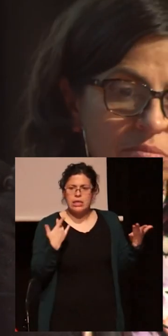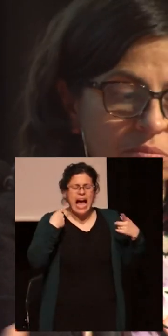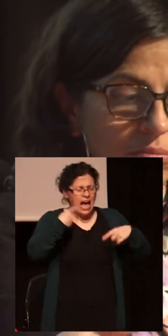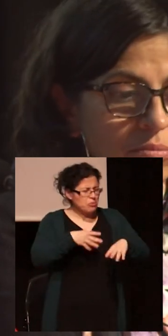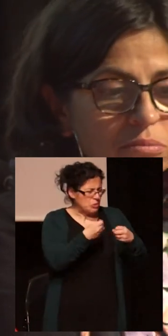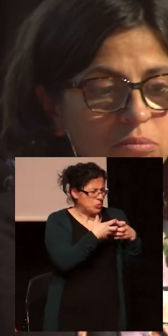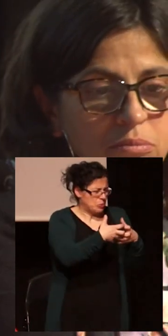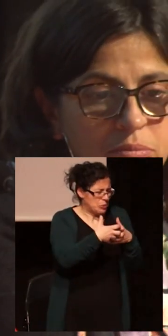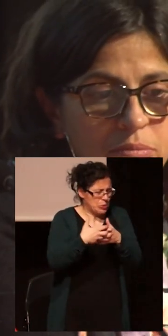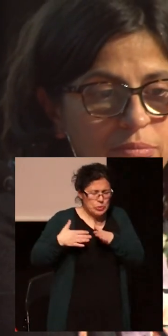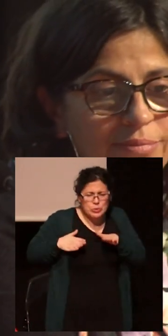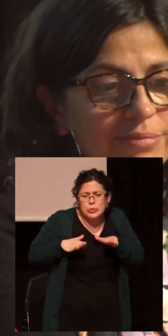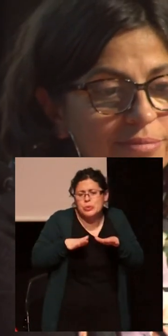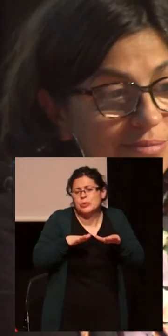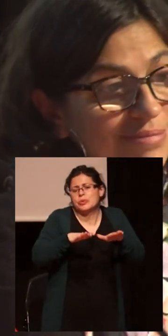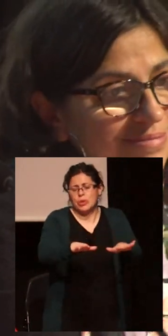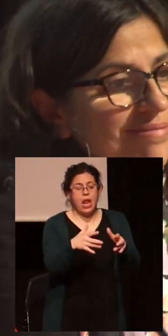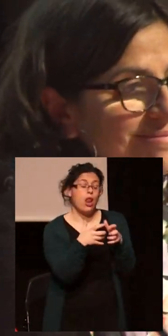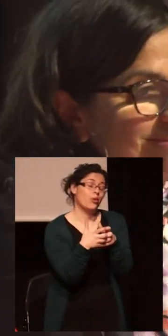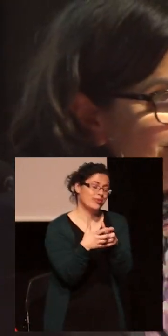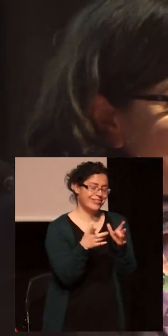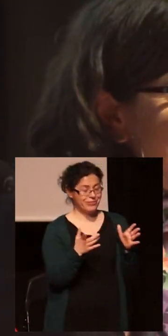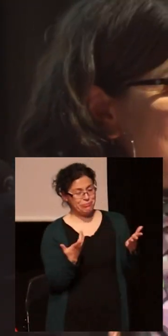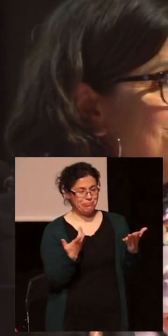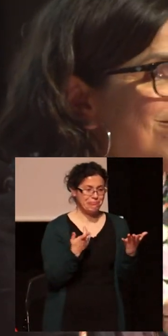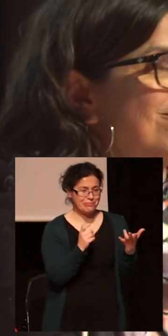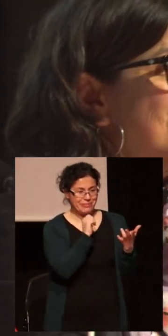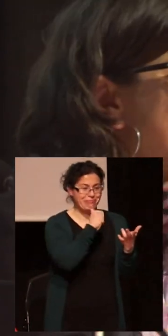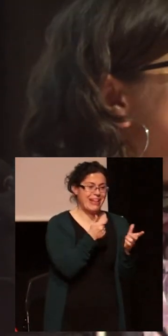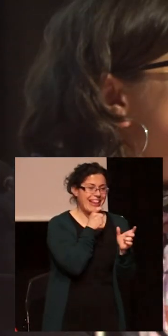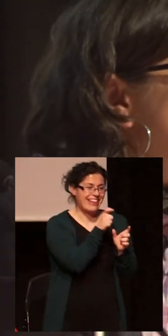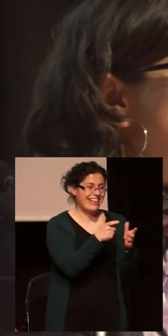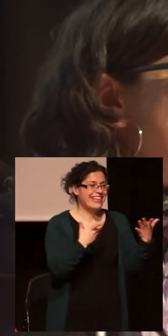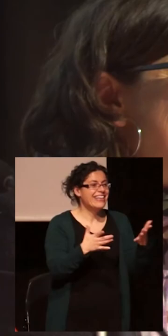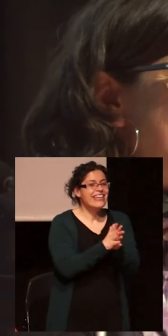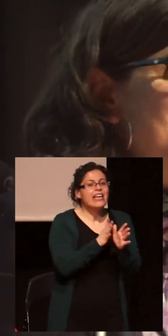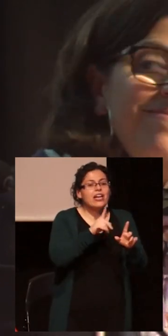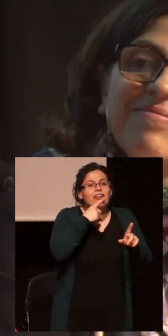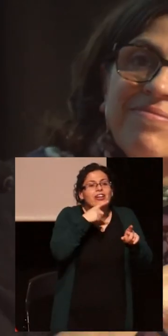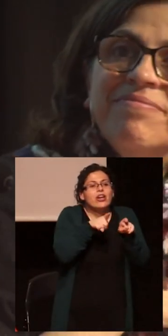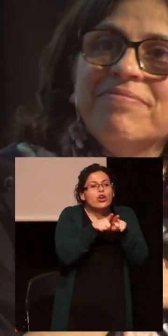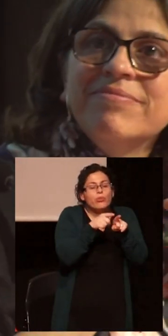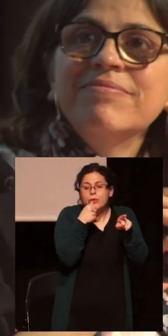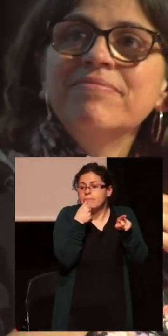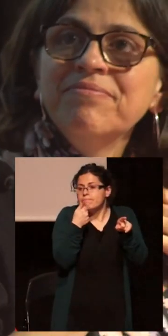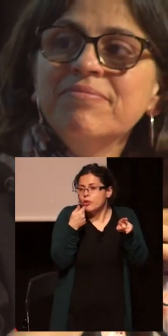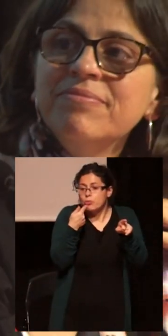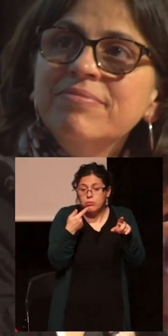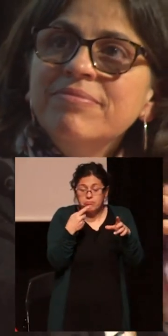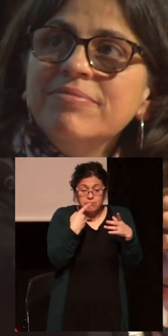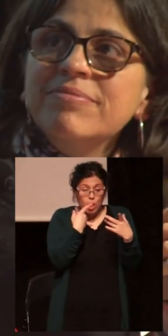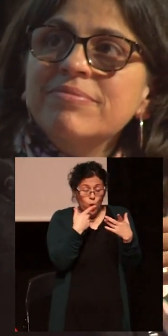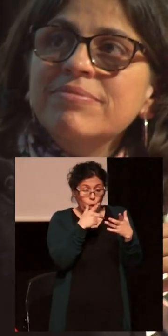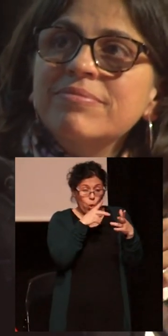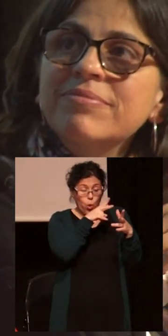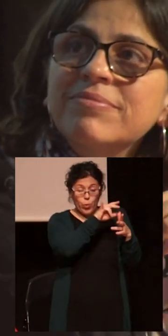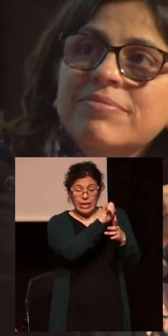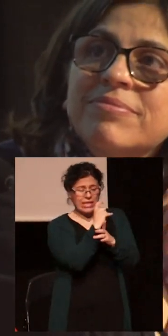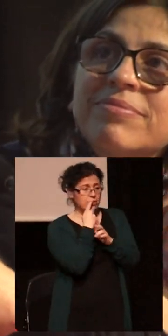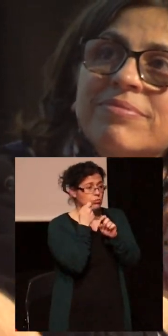habido, luchas vinculadas al VIH, dejan de tener sentido. Y sobre todo el contexto del que me hablaste vos